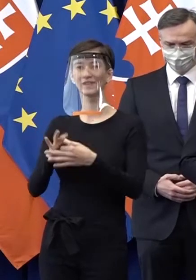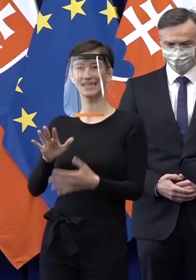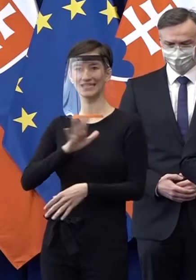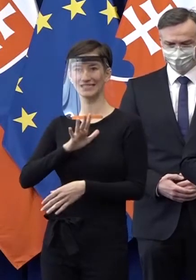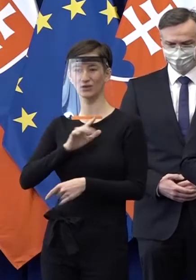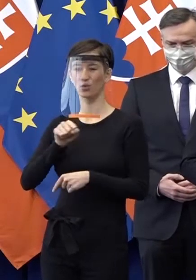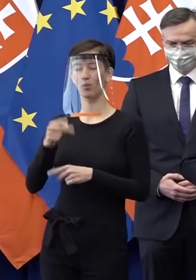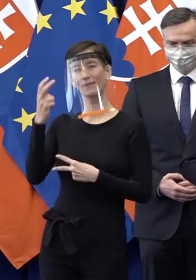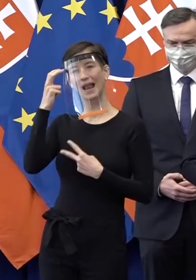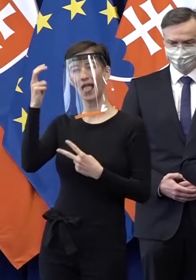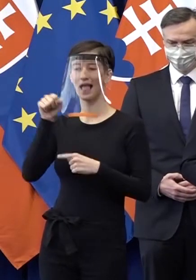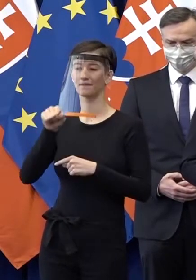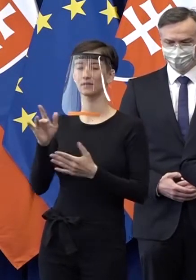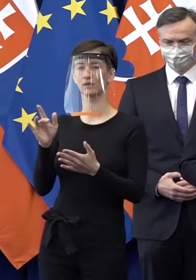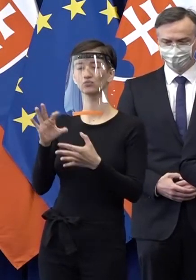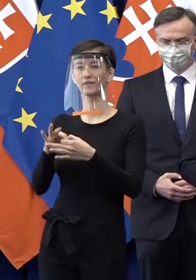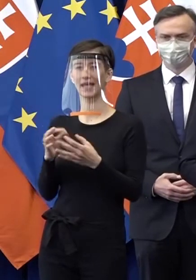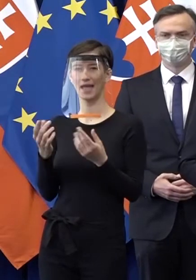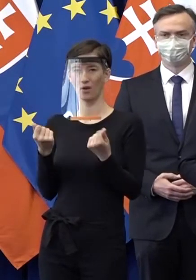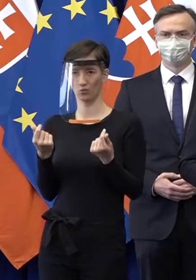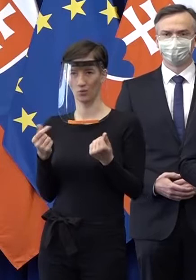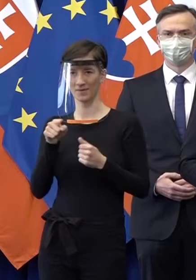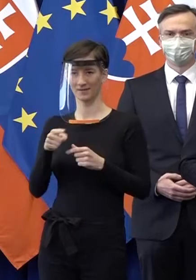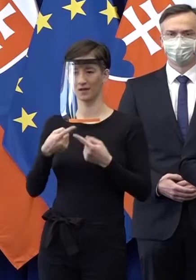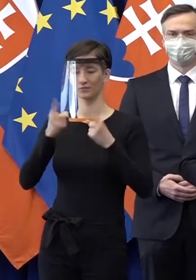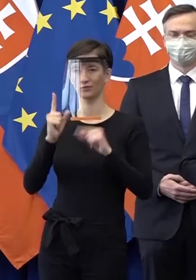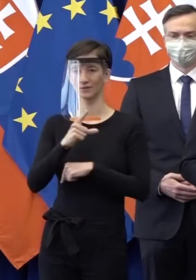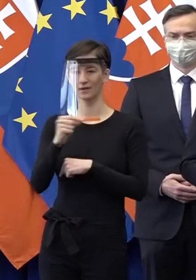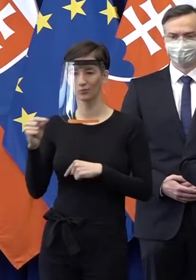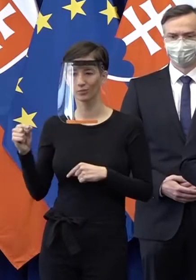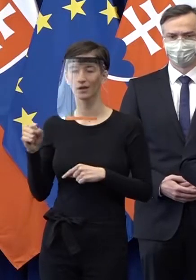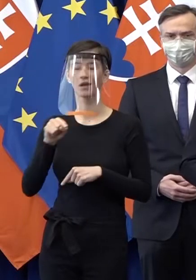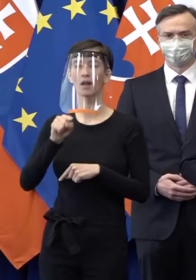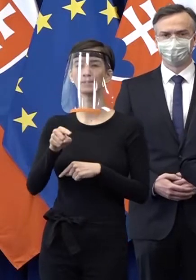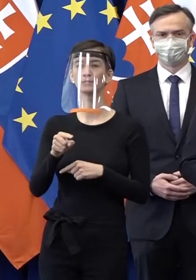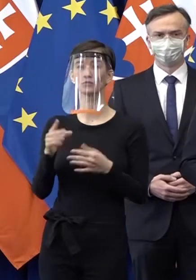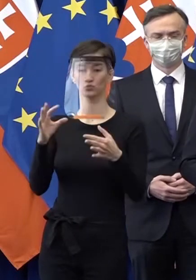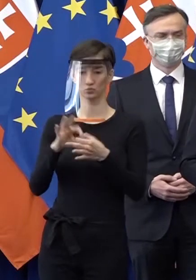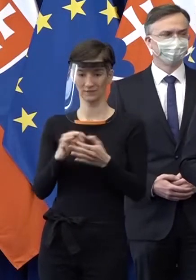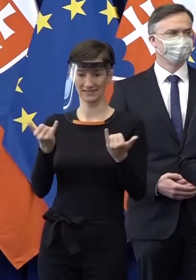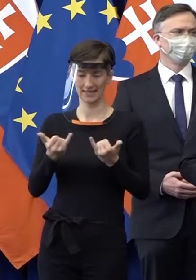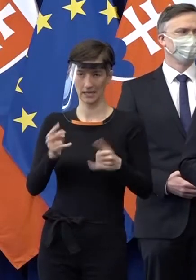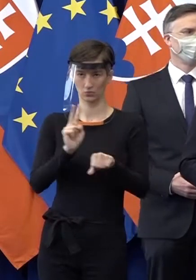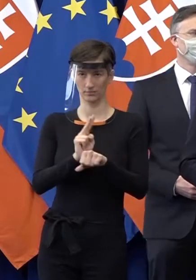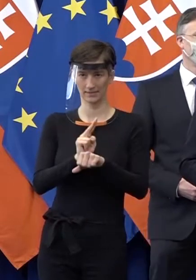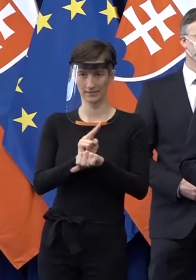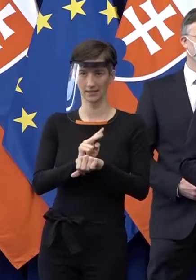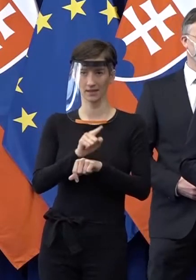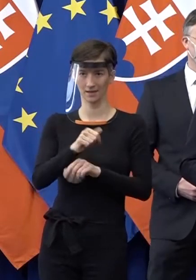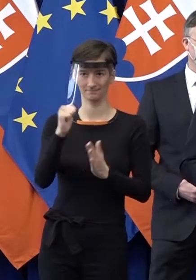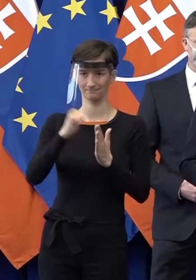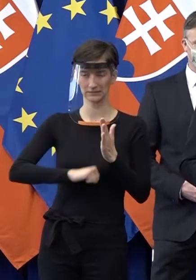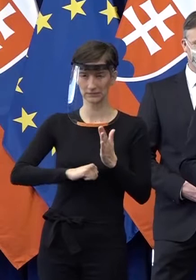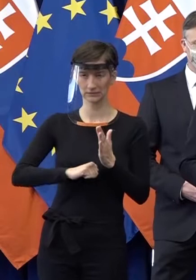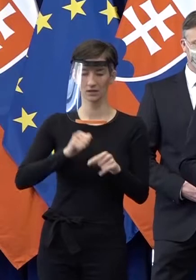hľadiska ekonomického vývoja Slovenskej republiky, či už bezprosledného, súvisiacého so súčasnými obmedzeniami, alebo